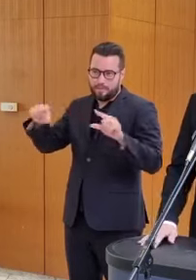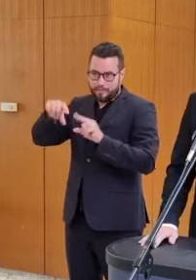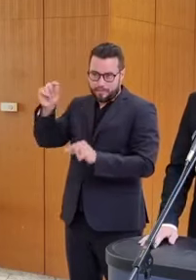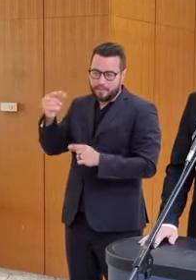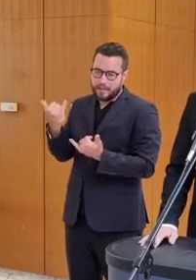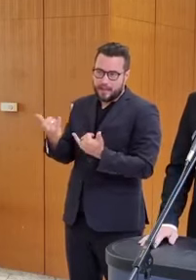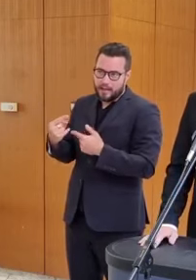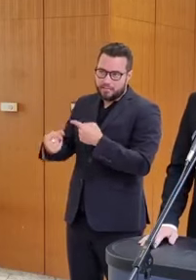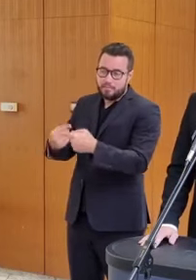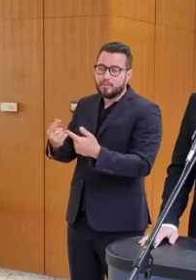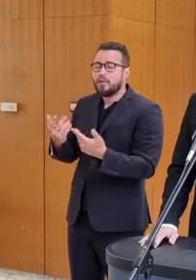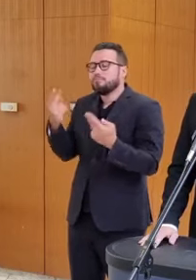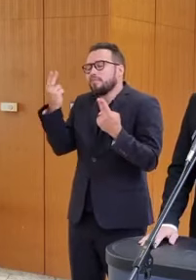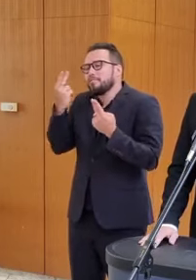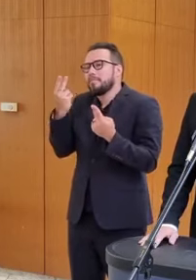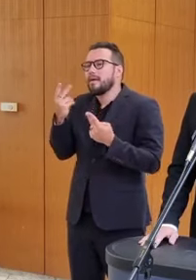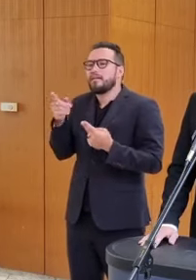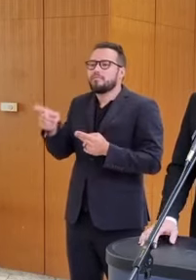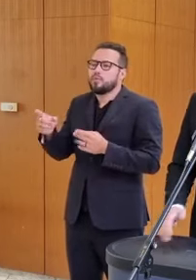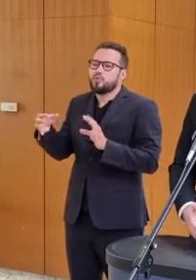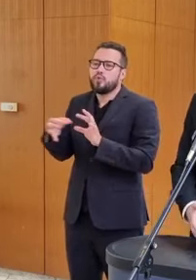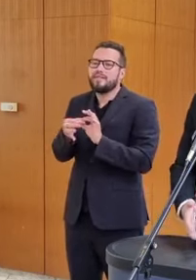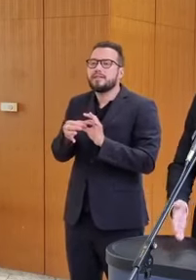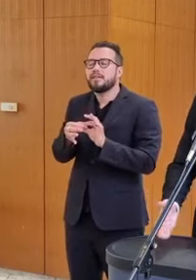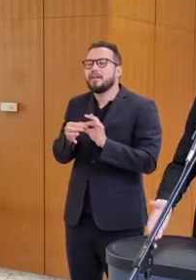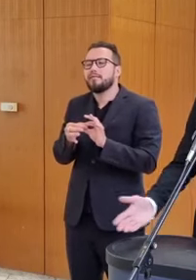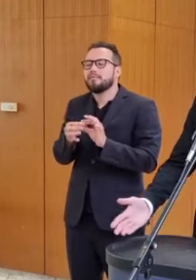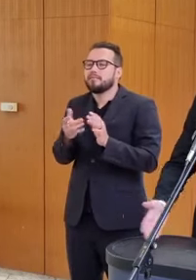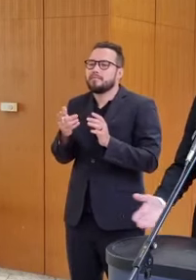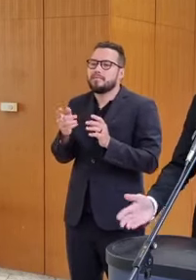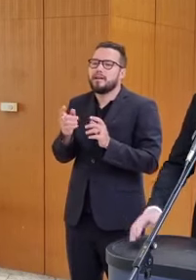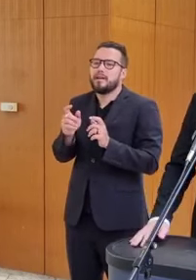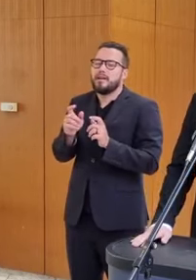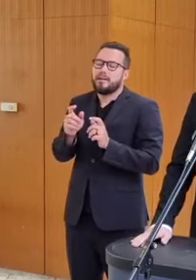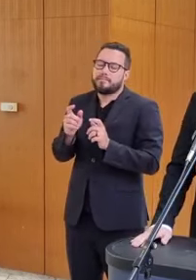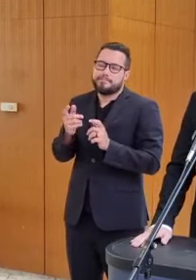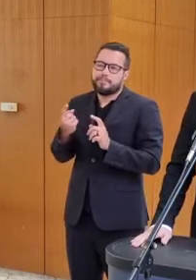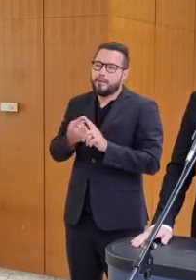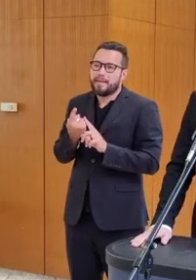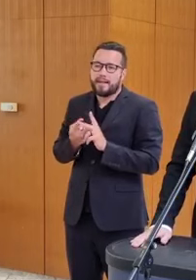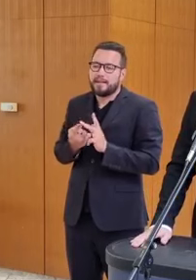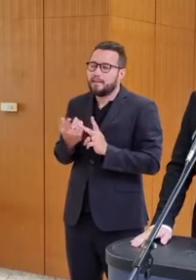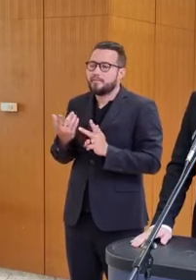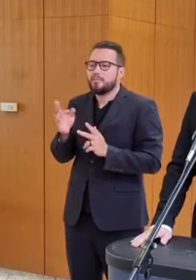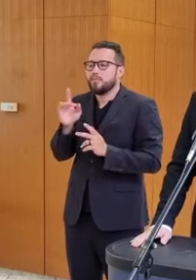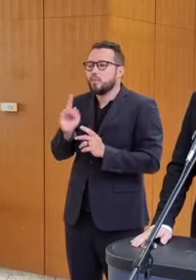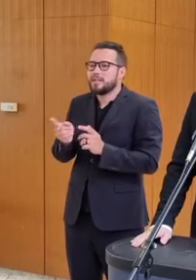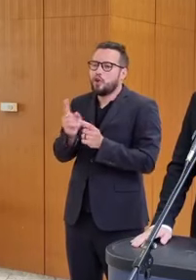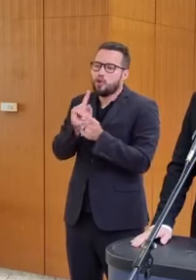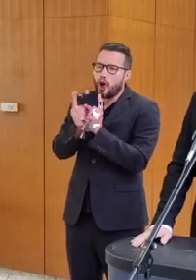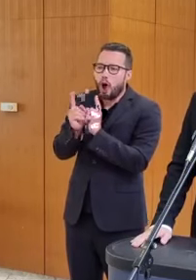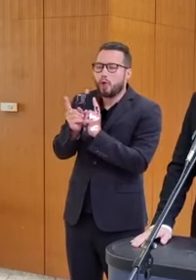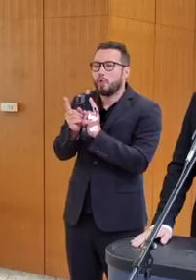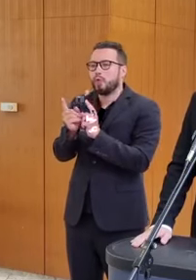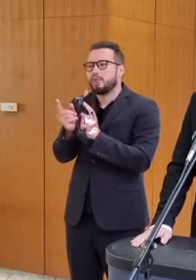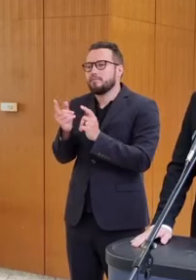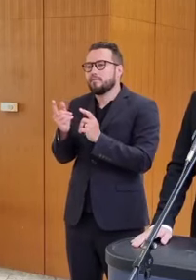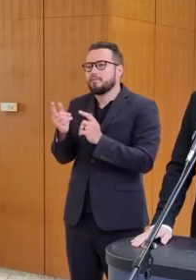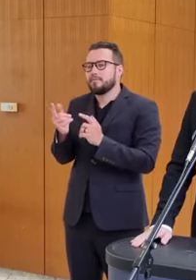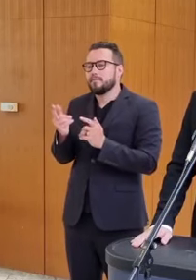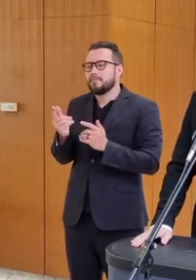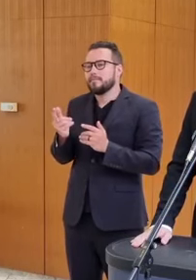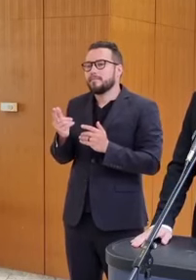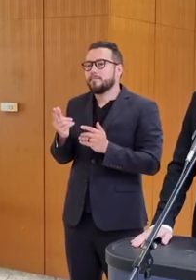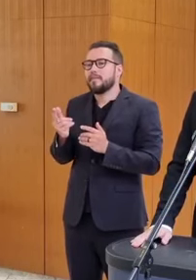faktorov, ktoré samozrejme musia byť rozhodnuté alebo dohodnuté, aby sme